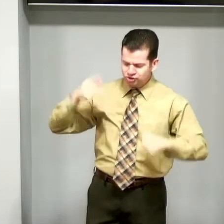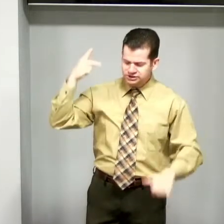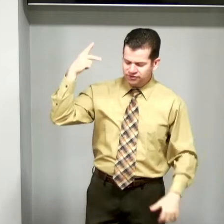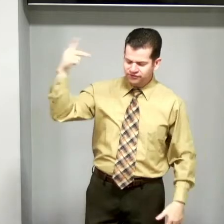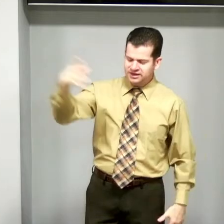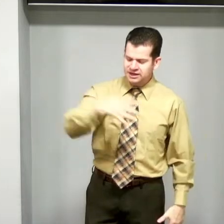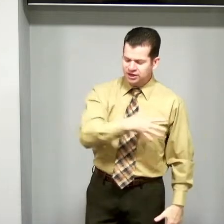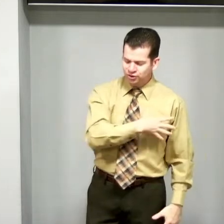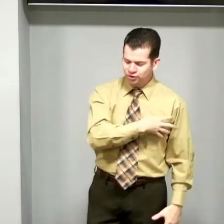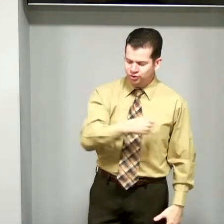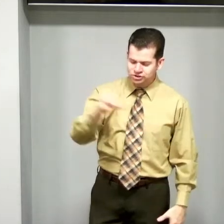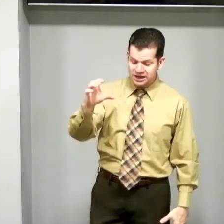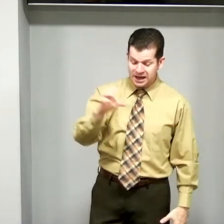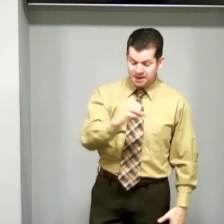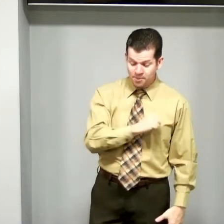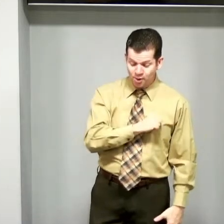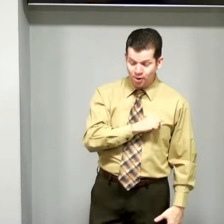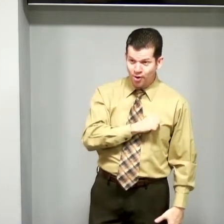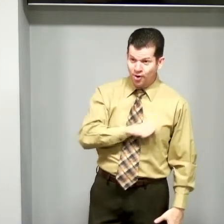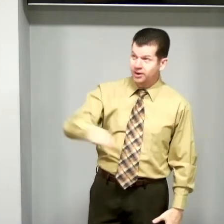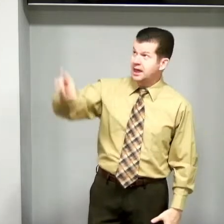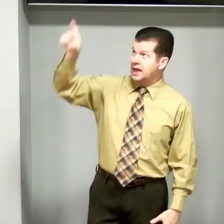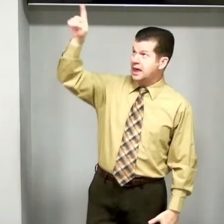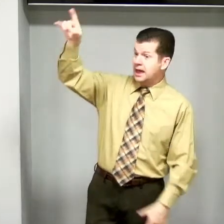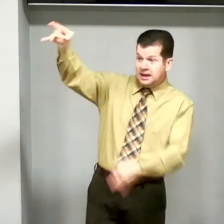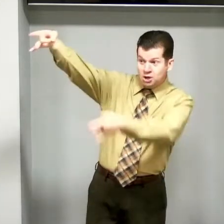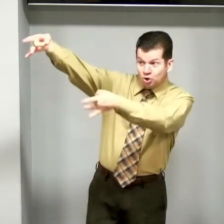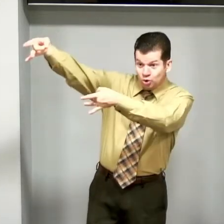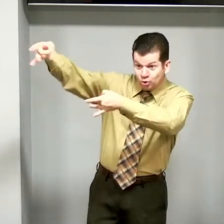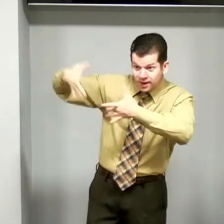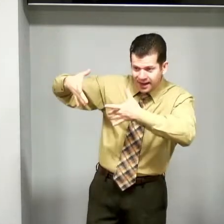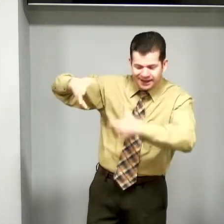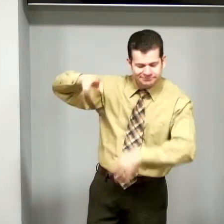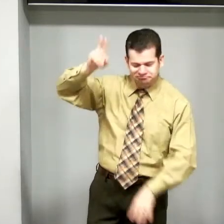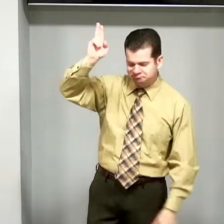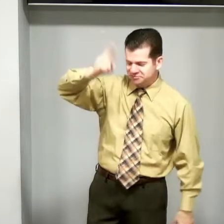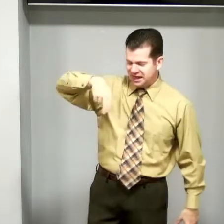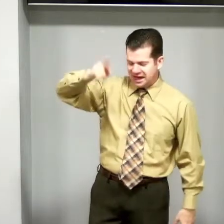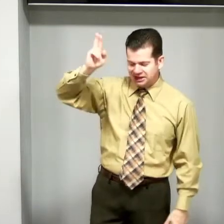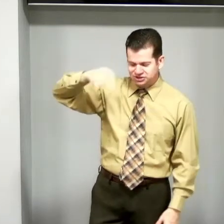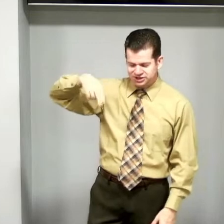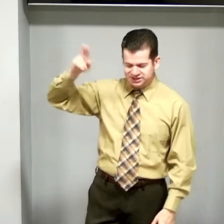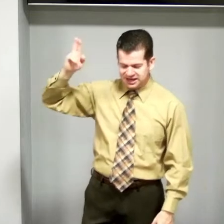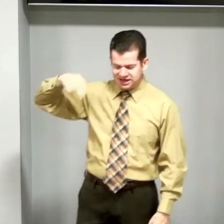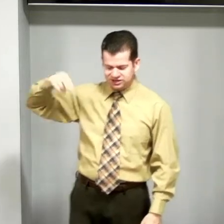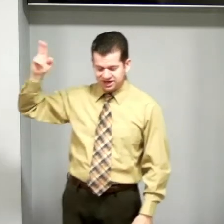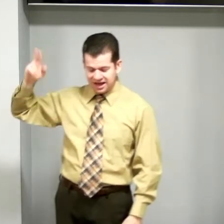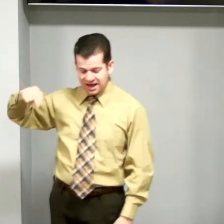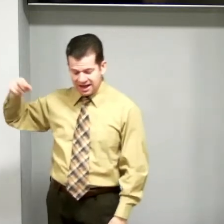filho de amor, ele nunca me há de deixar.